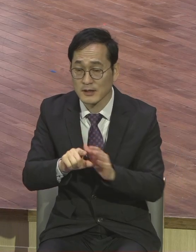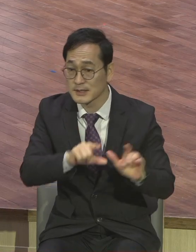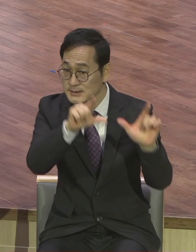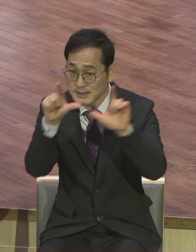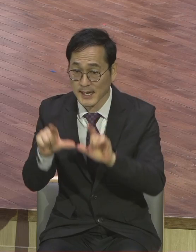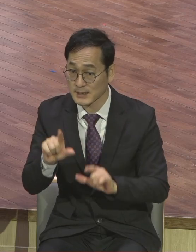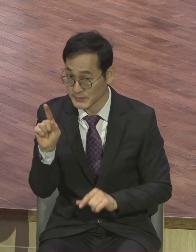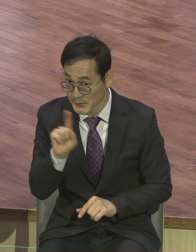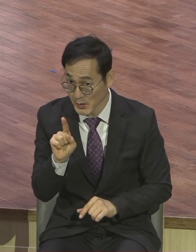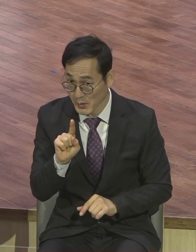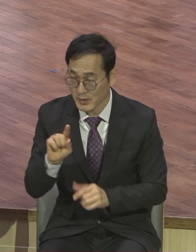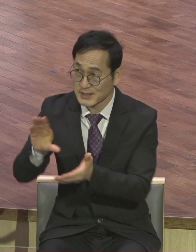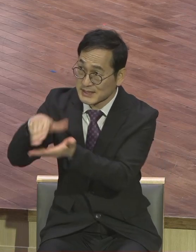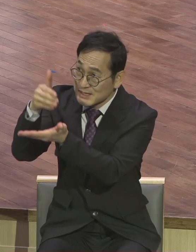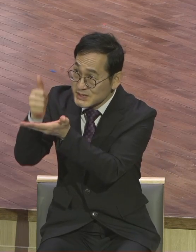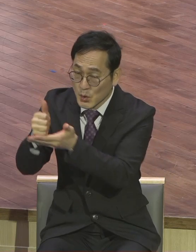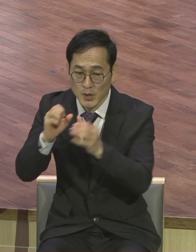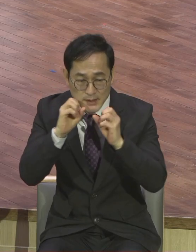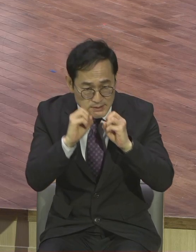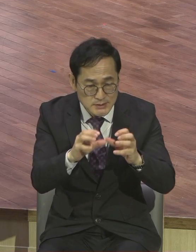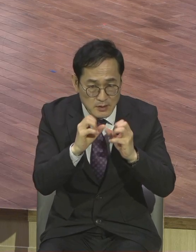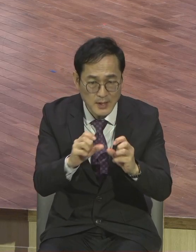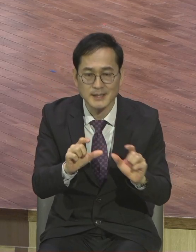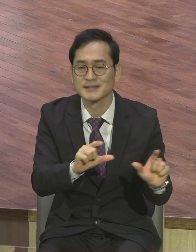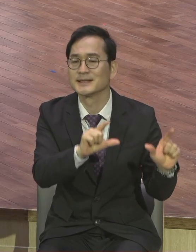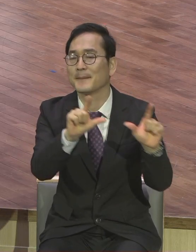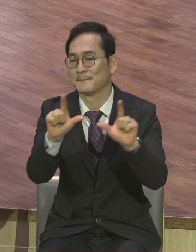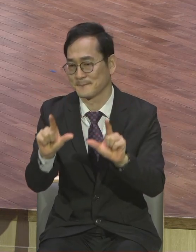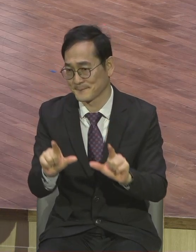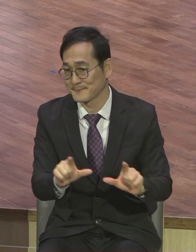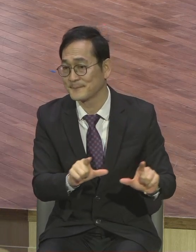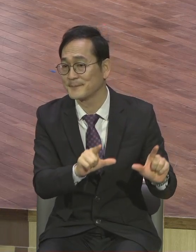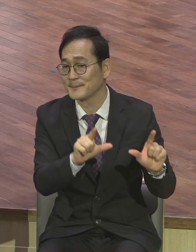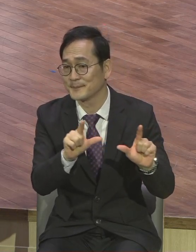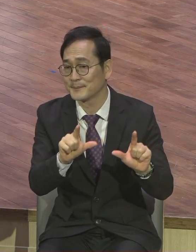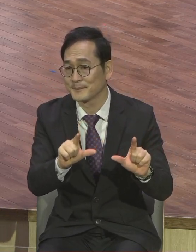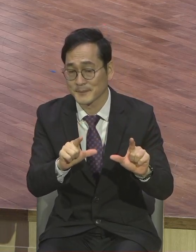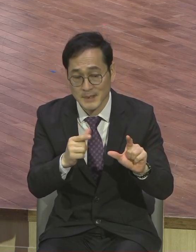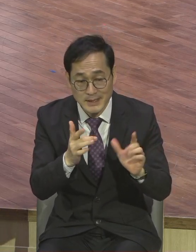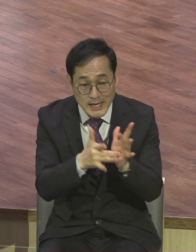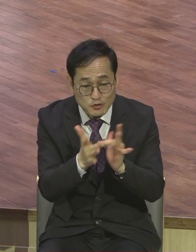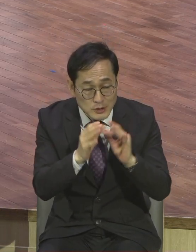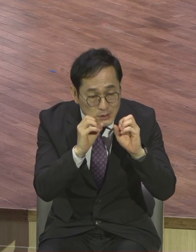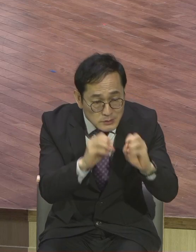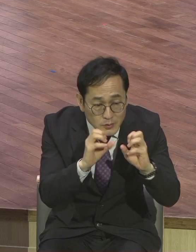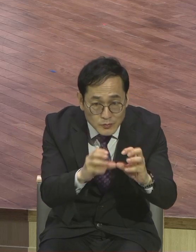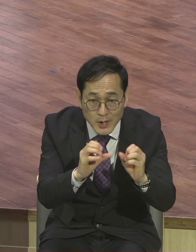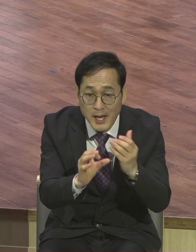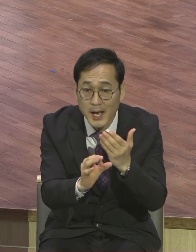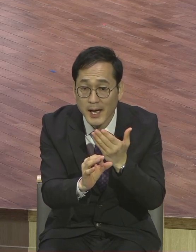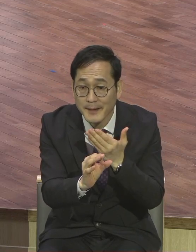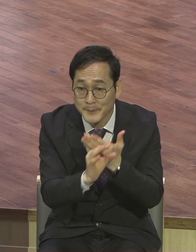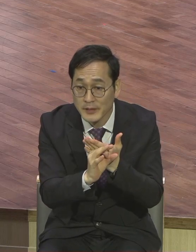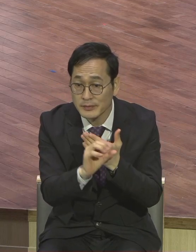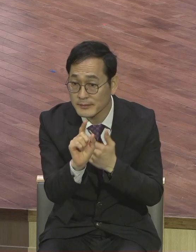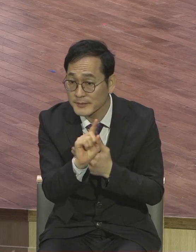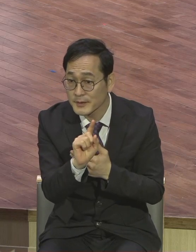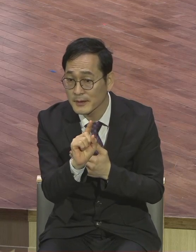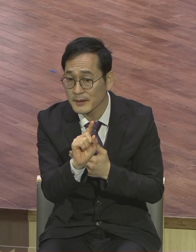그리스도를 정언하는 삶이다. 그리스도를 정언하면 어떻게 되느냐. 정언하면 그 사람이